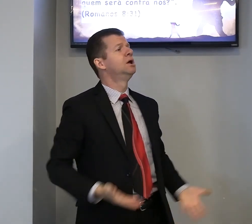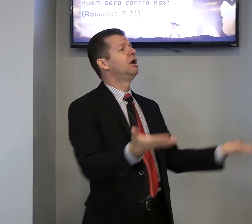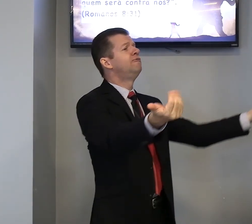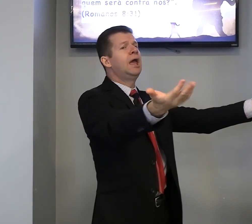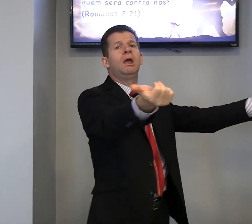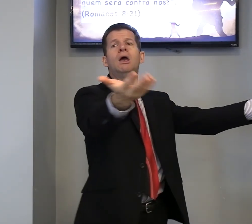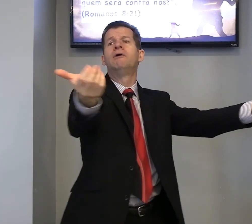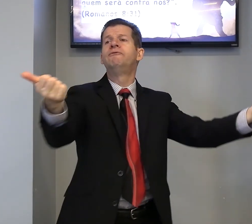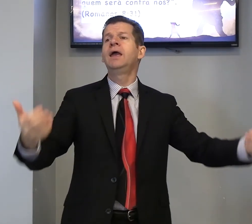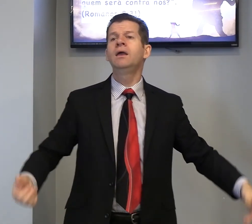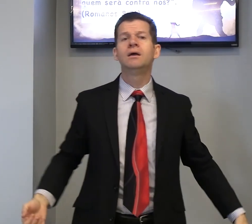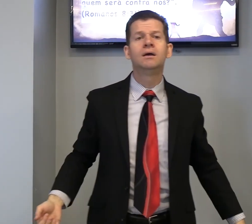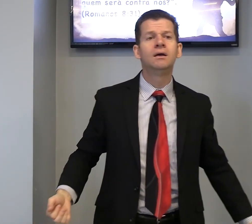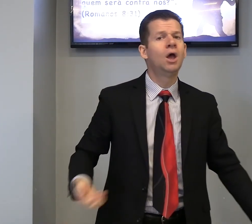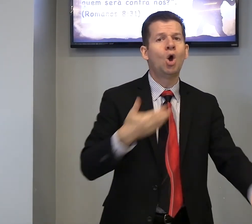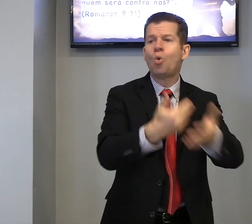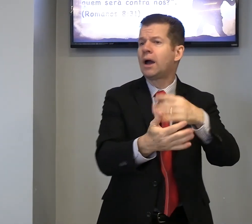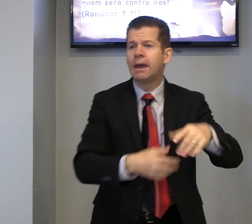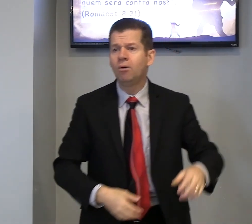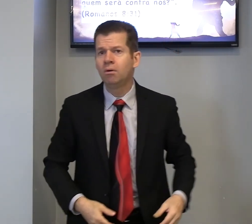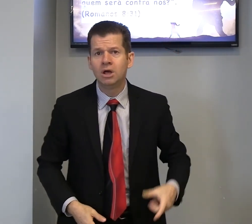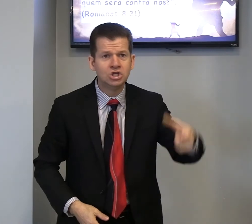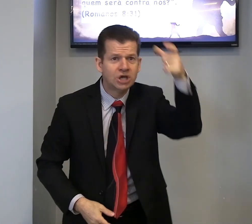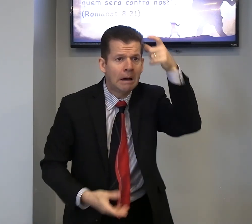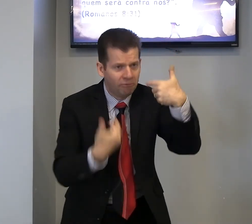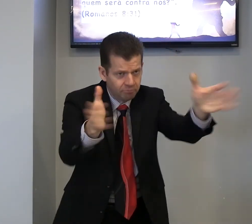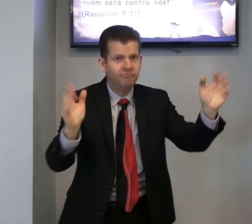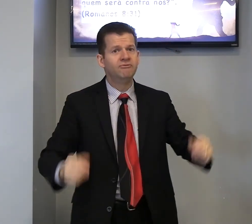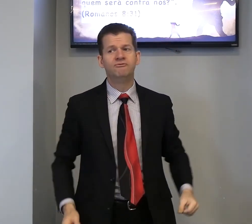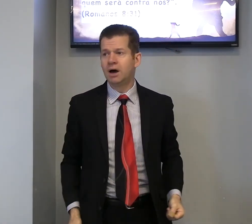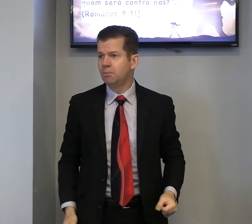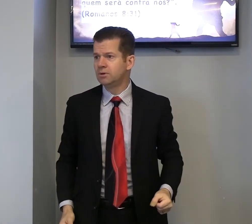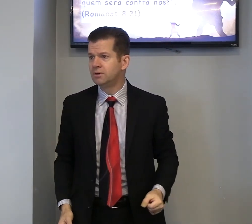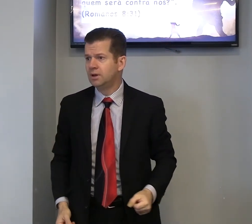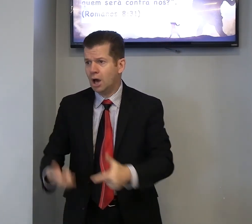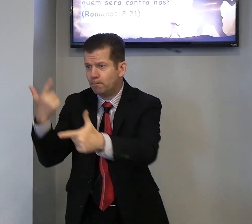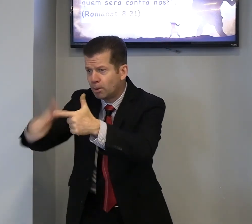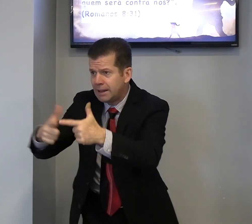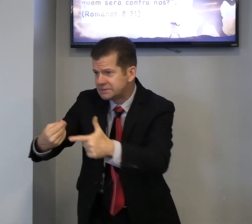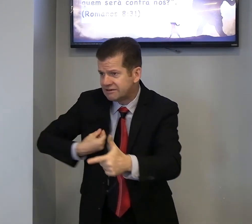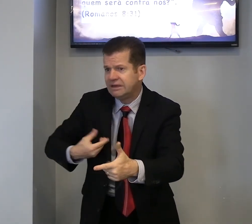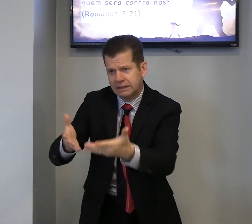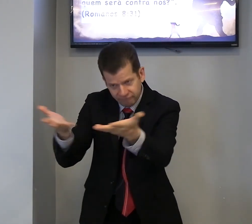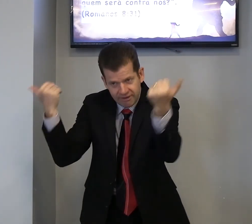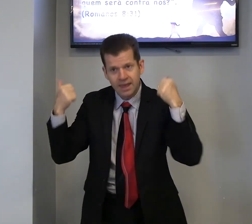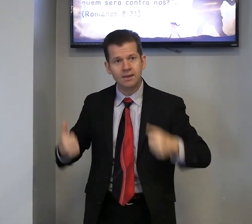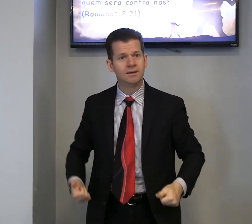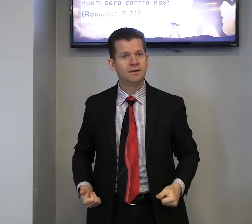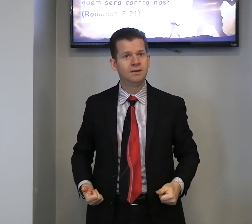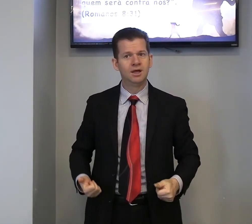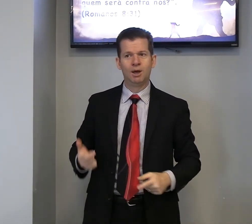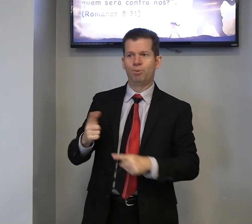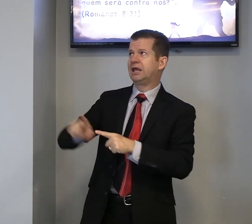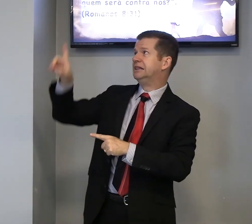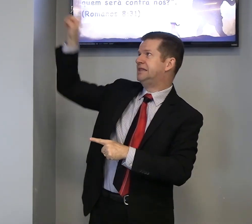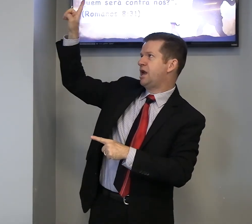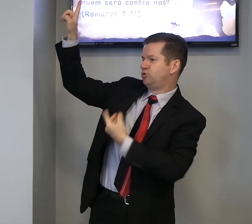vem, vem, qualquer, diabo, vamos, problemas da vida, vem, porque, Deus,